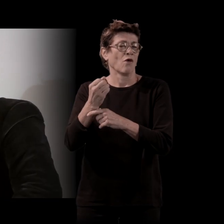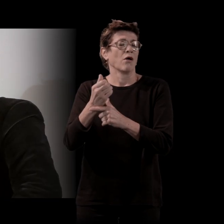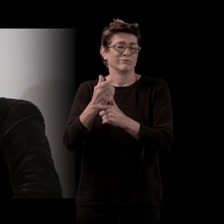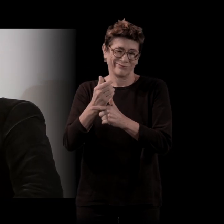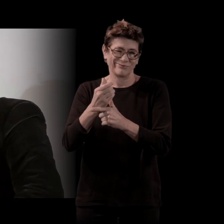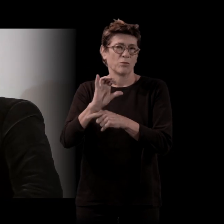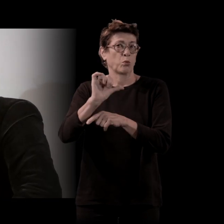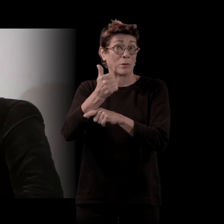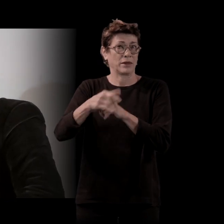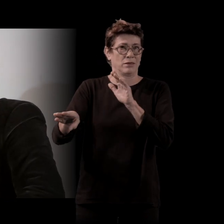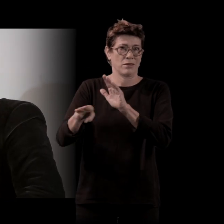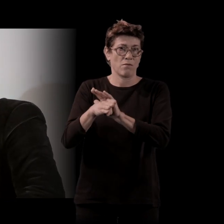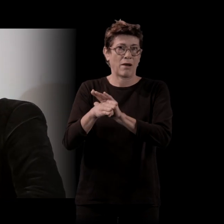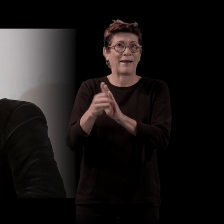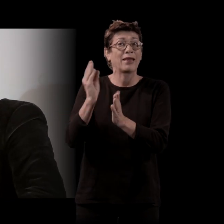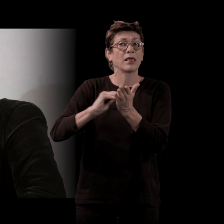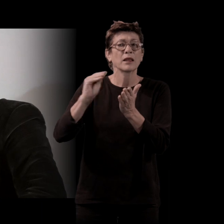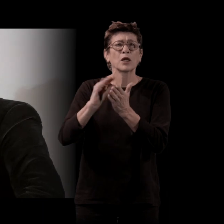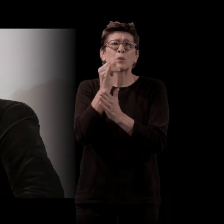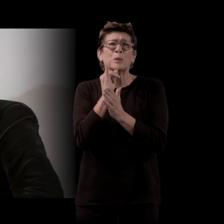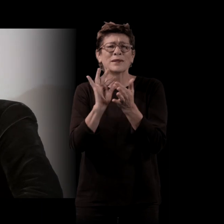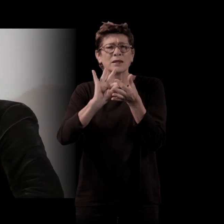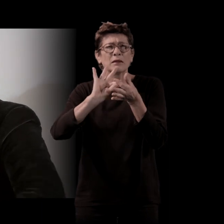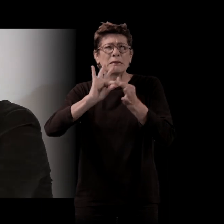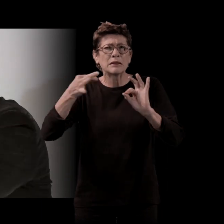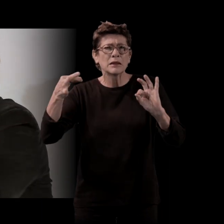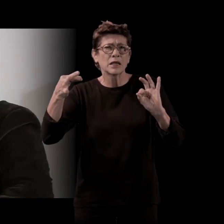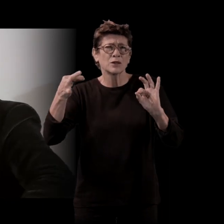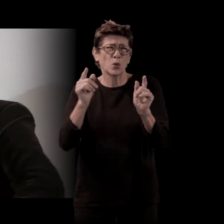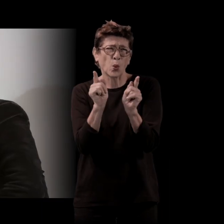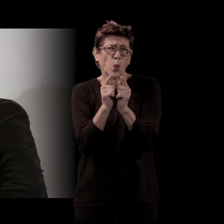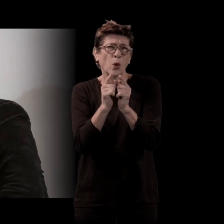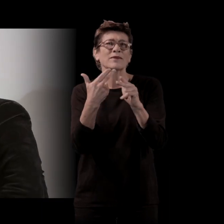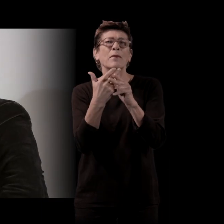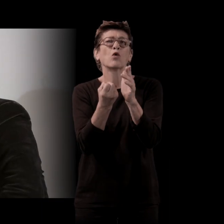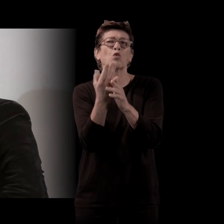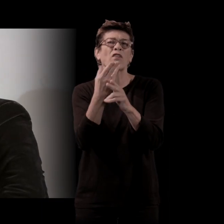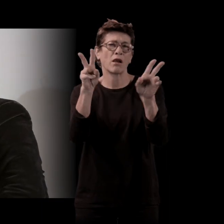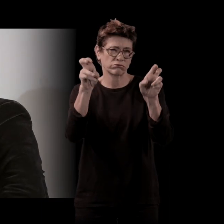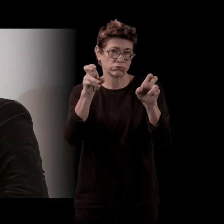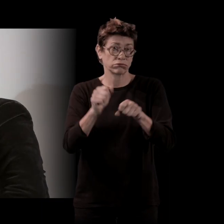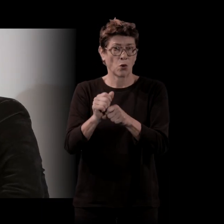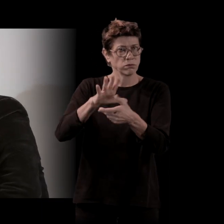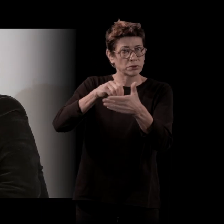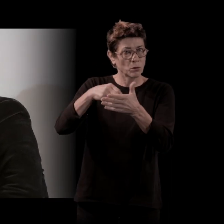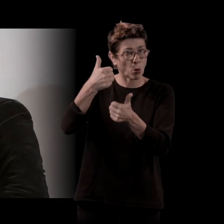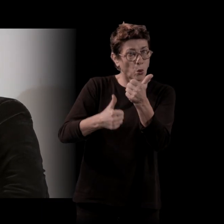est celle de l'écriture de nouvelles et des concours de nouvelles. Vous, vous avez participé, je crois, un certain nombre de concours. Vous avez même peut-être reçu quelques